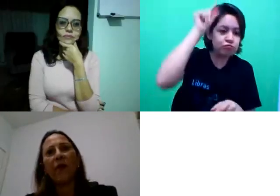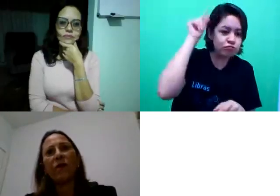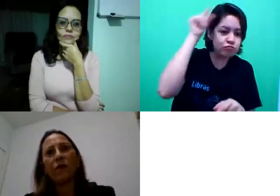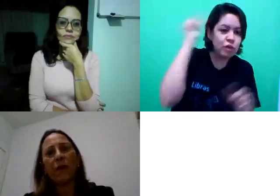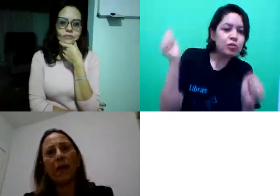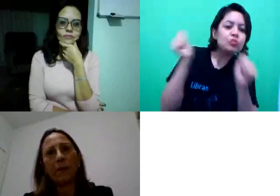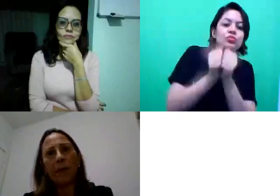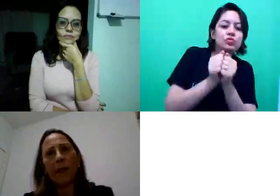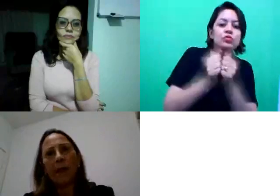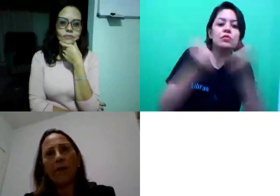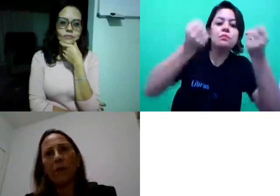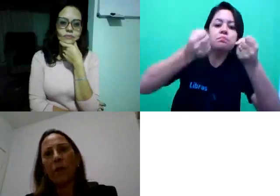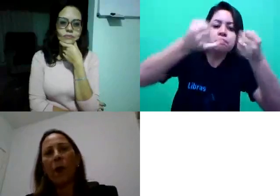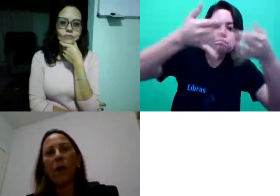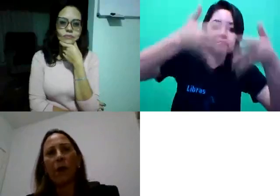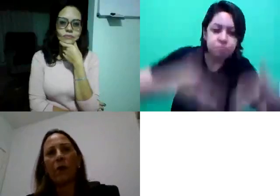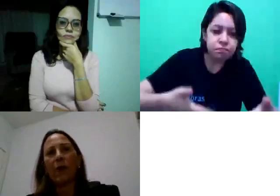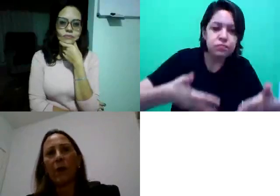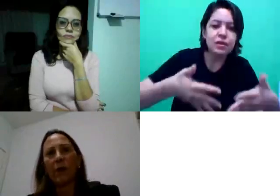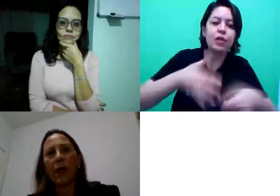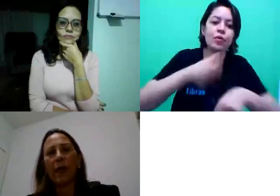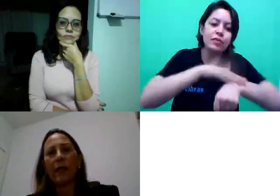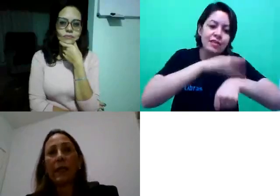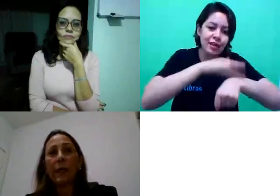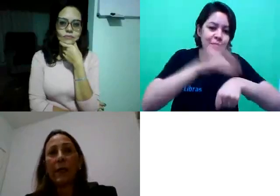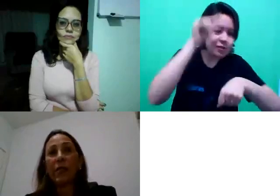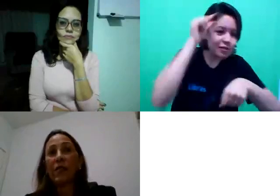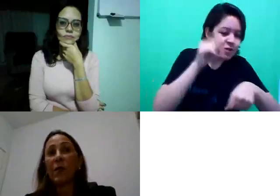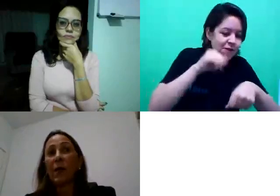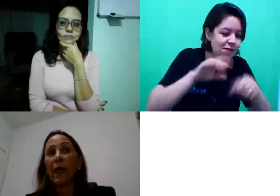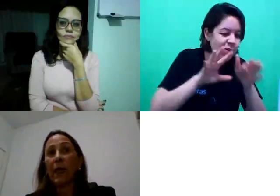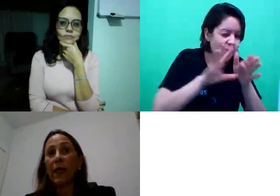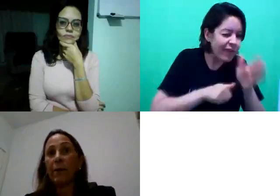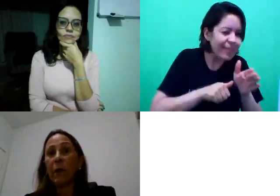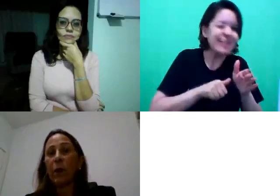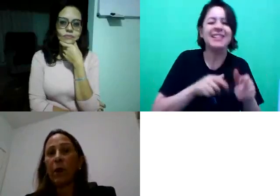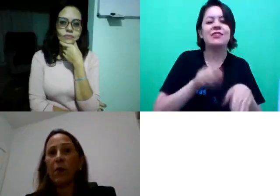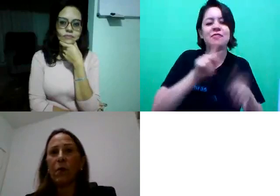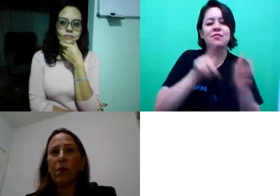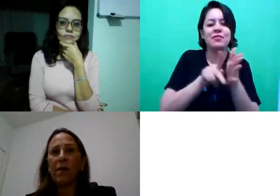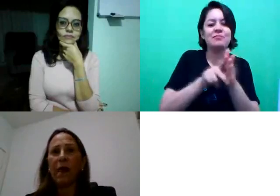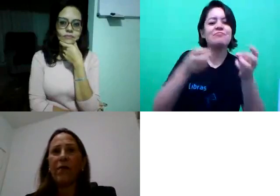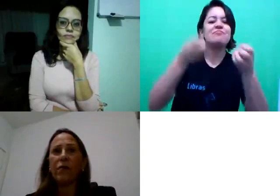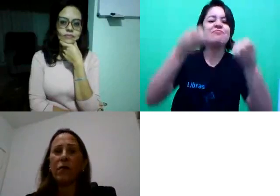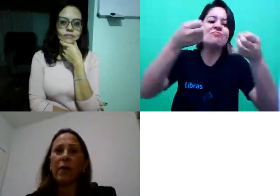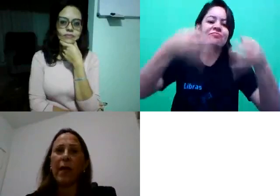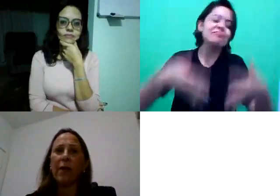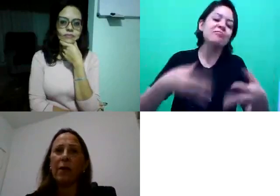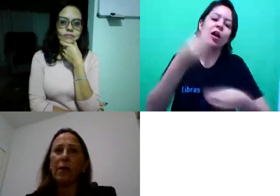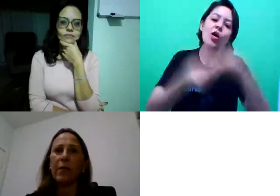como vai funcionar. Vamos roubar um pouquinho do tempo dela, para a gente explicar um pouquinho como que vai